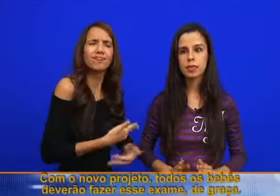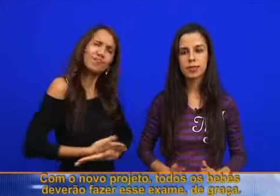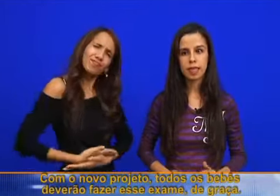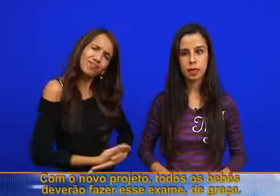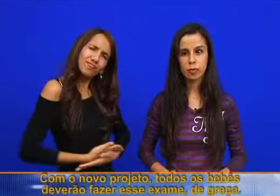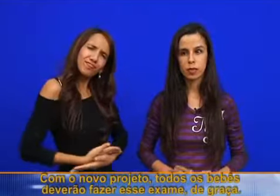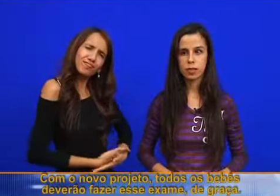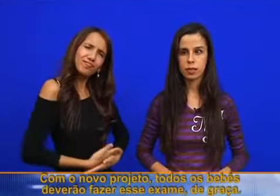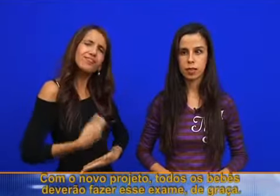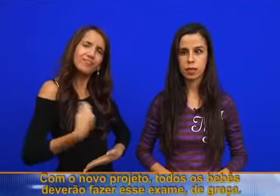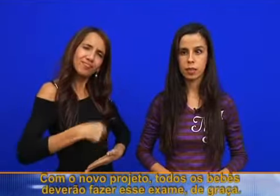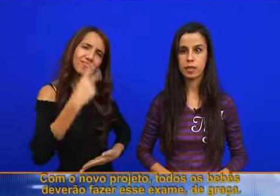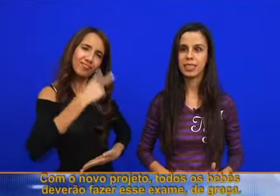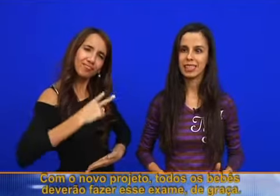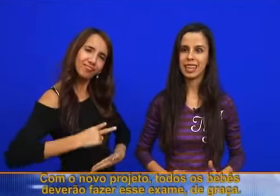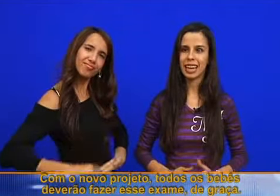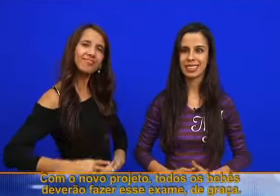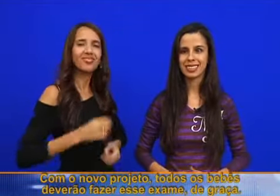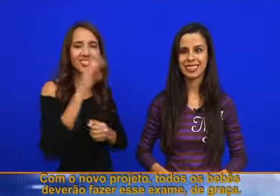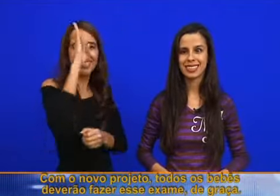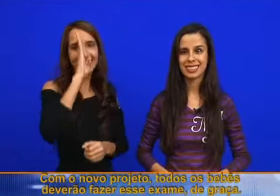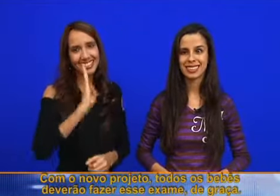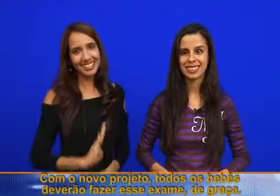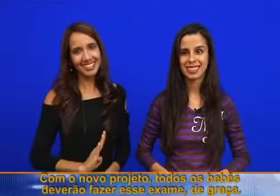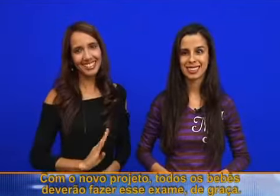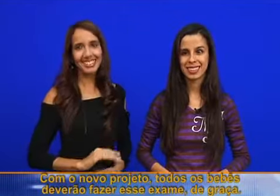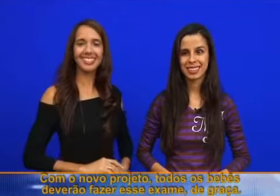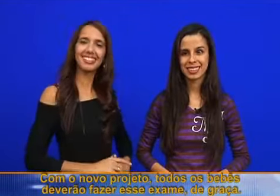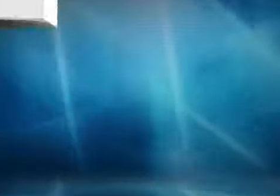os bebês deverão fazer esse exame, de graça.